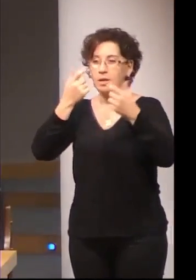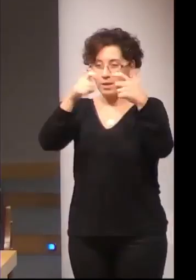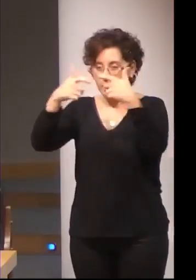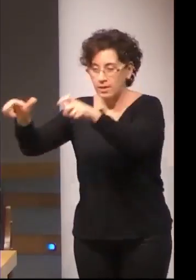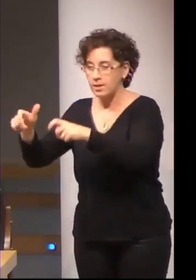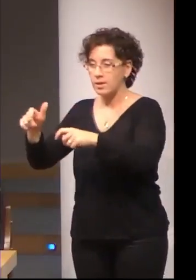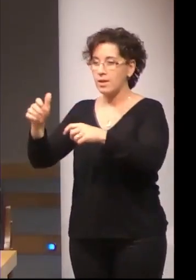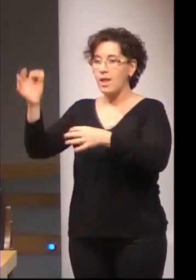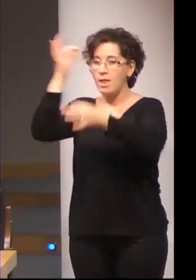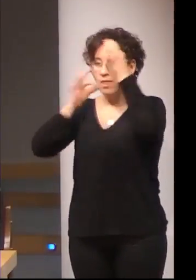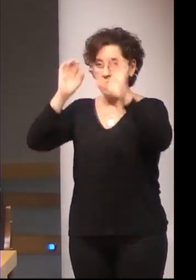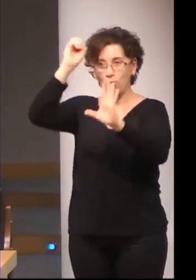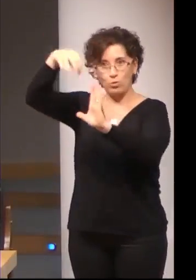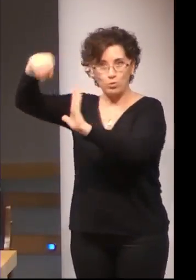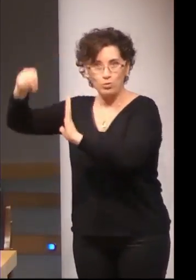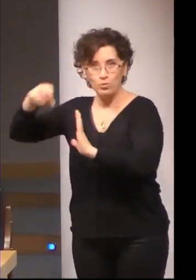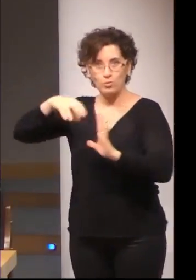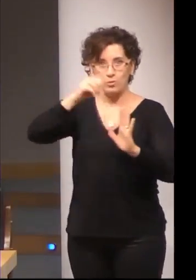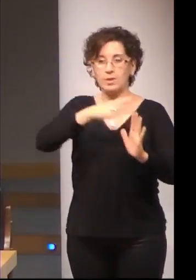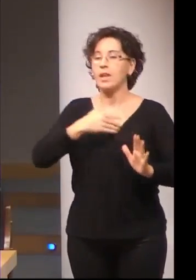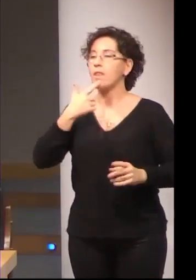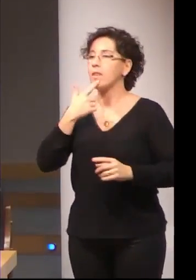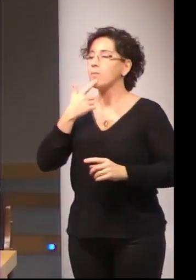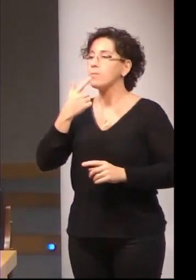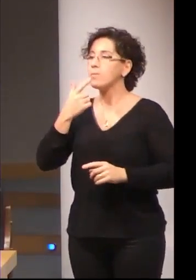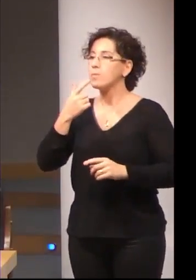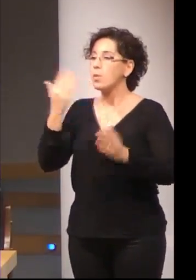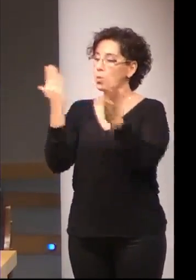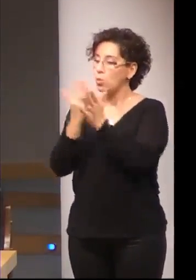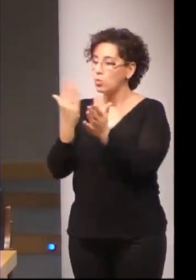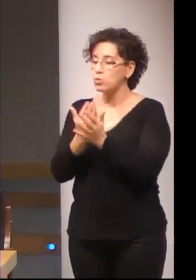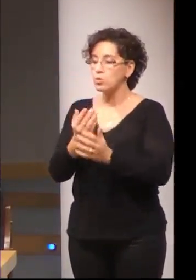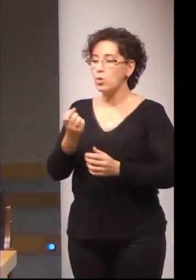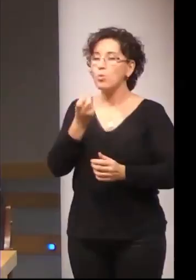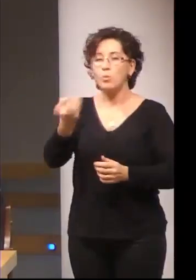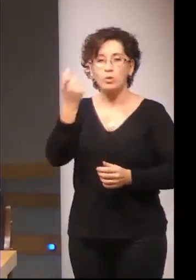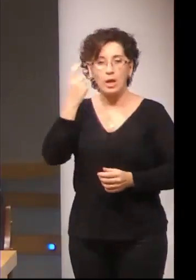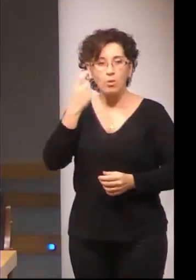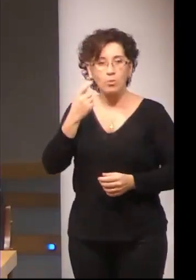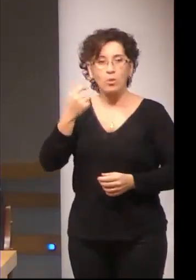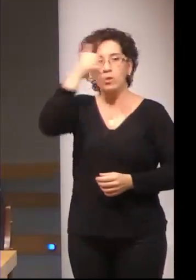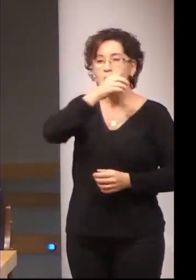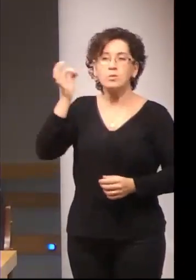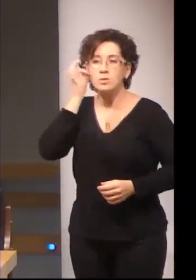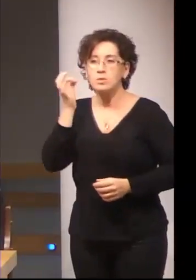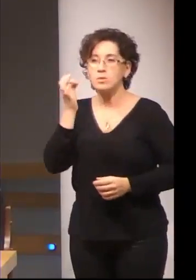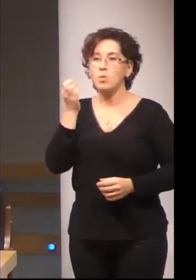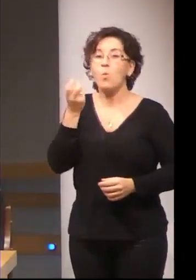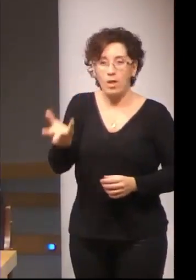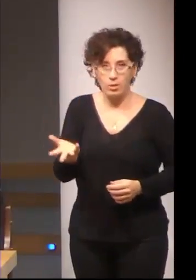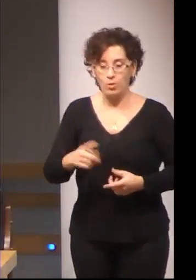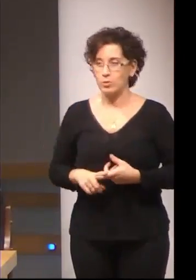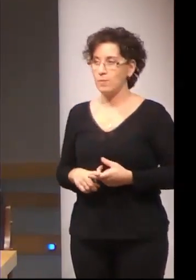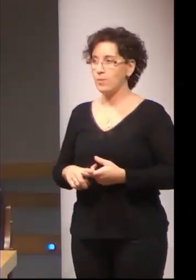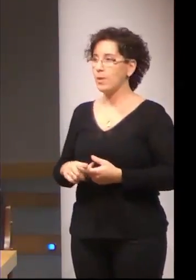datos, ese sería el ejemplo, número de estudiantes por año académico, curso y seso. El cuestionario hicimos una